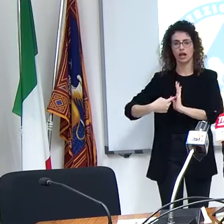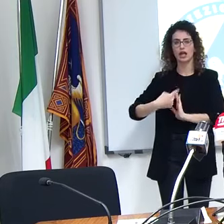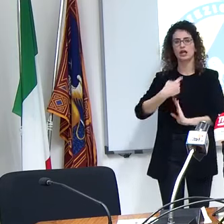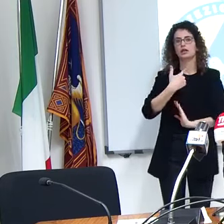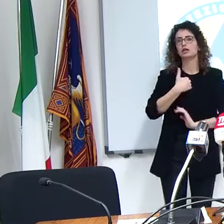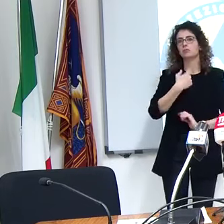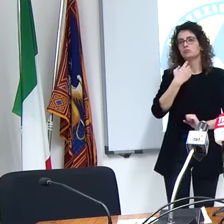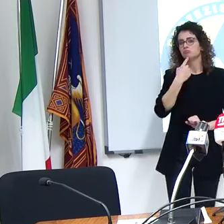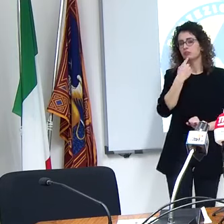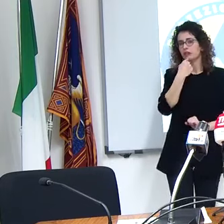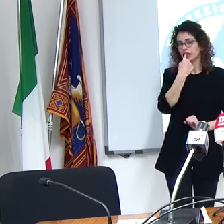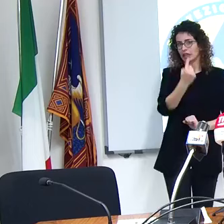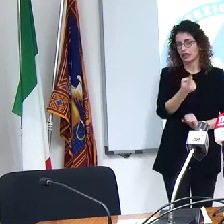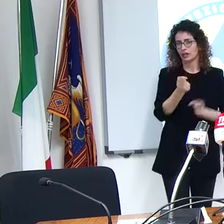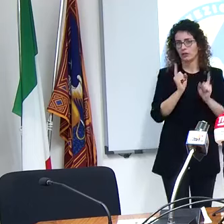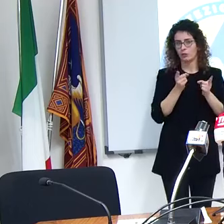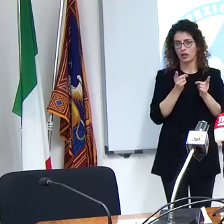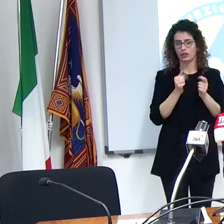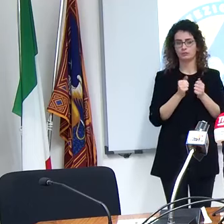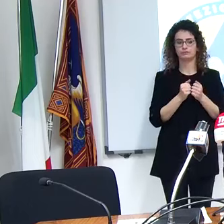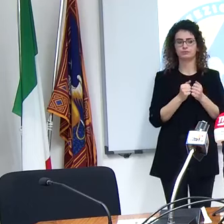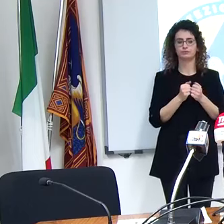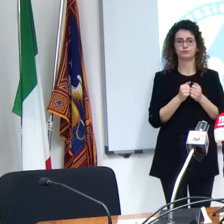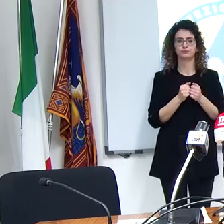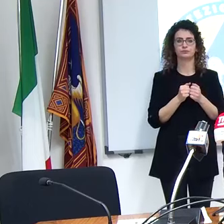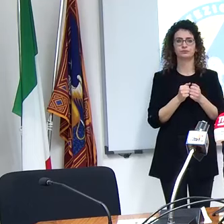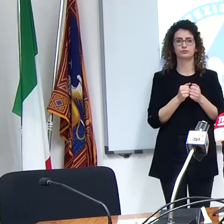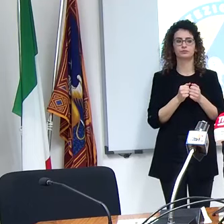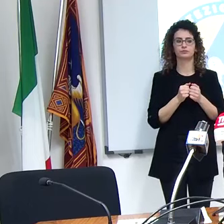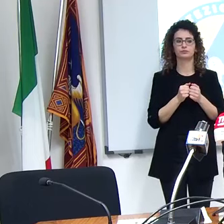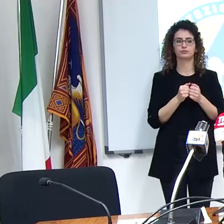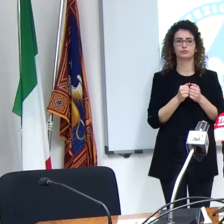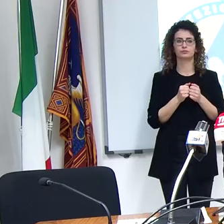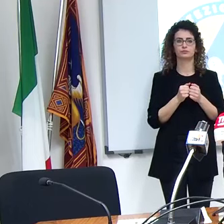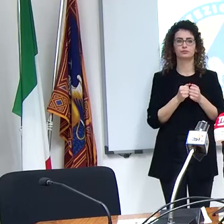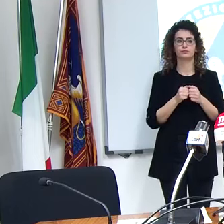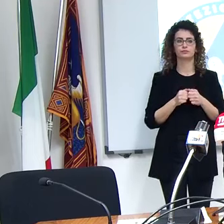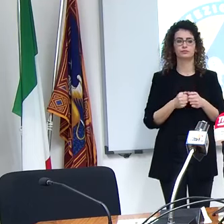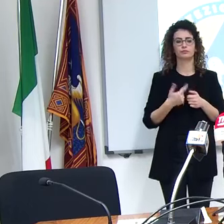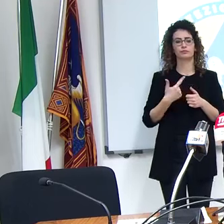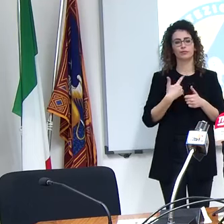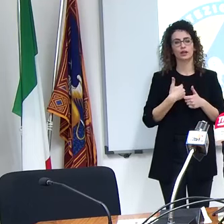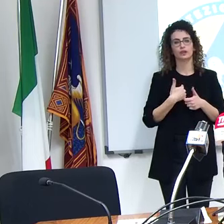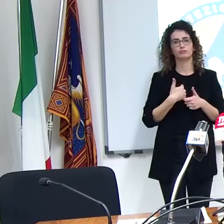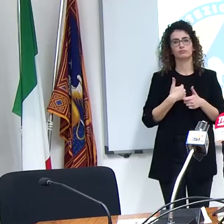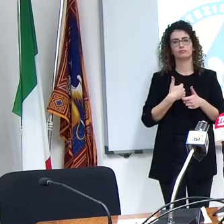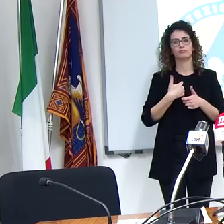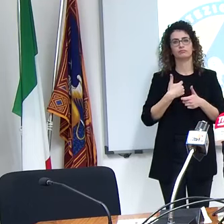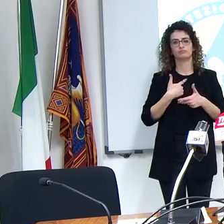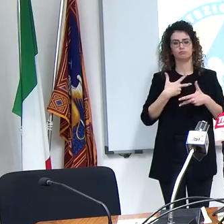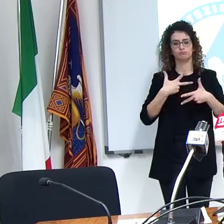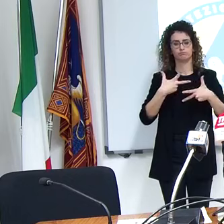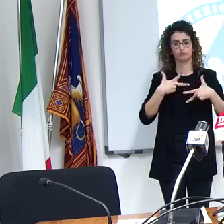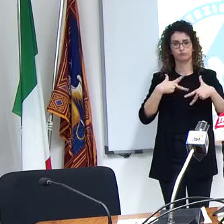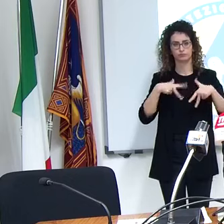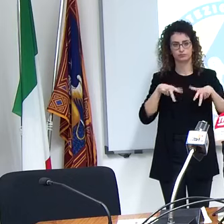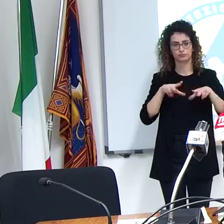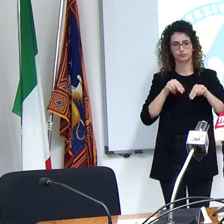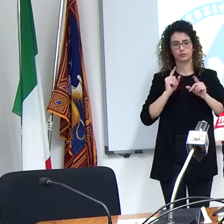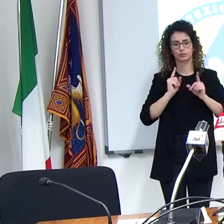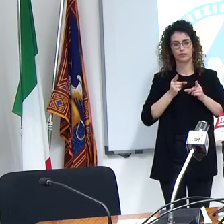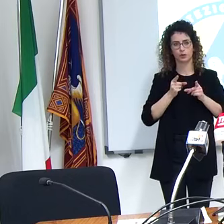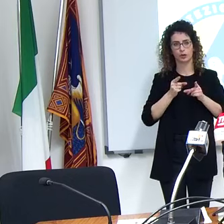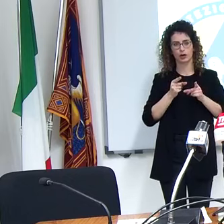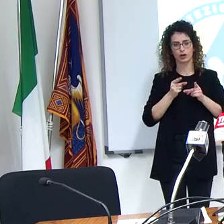della chiusura io insisto sul fatto che si tratta di modifica dell